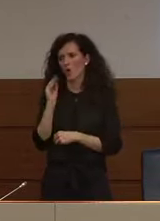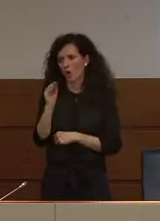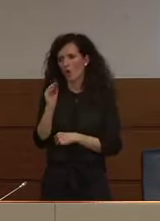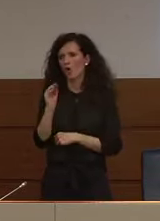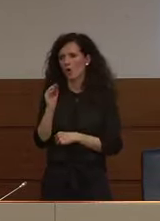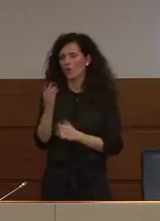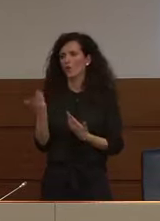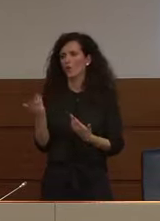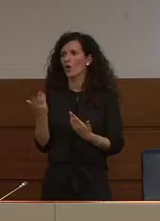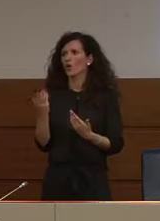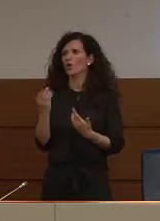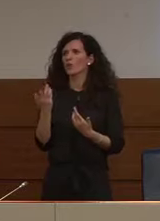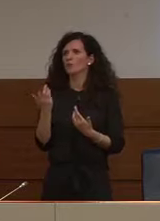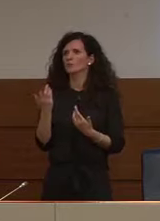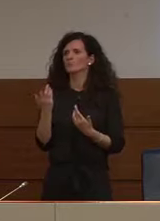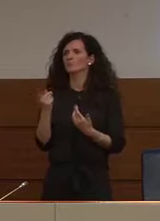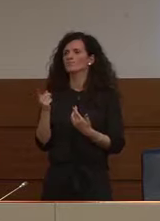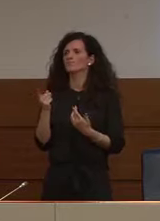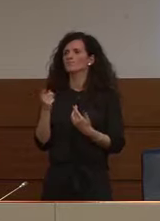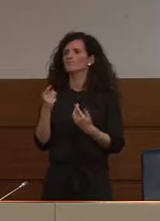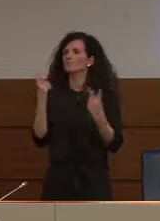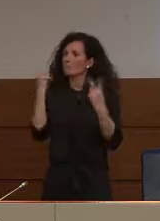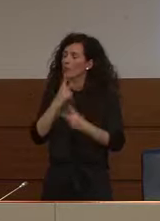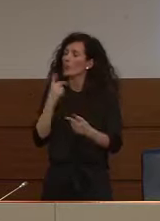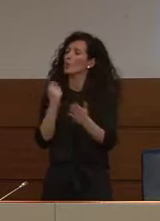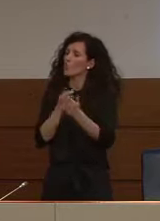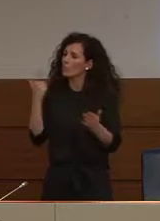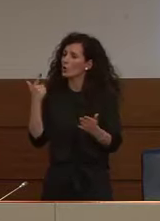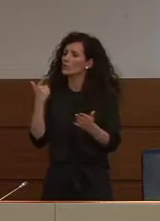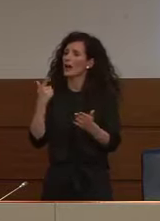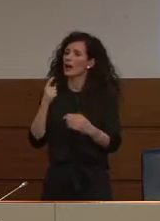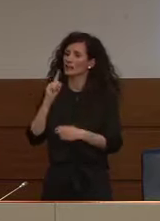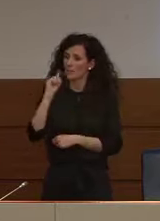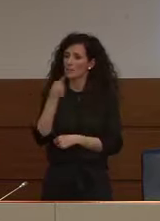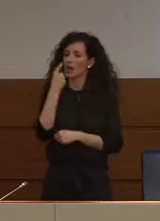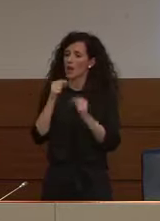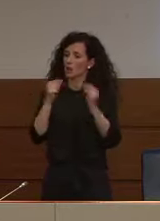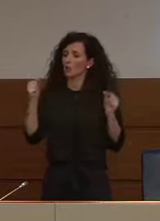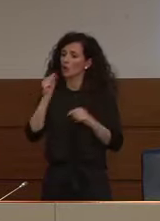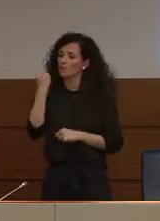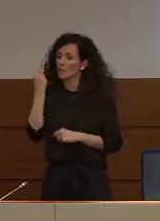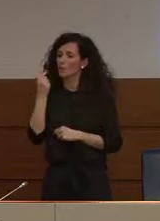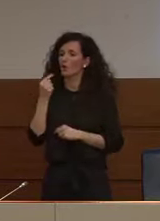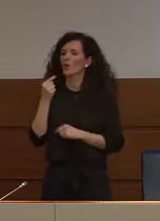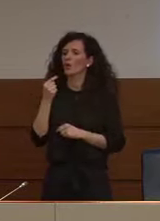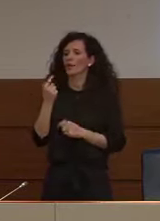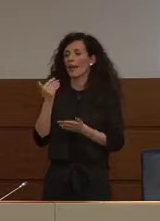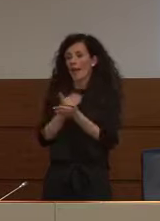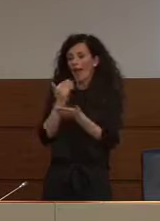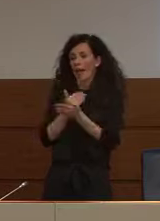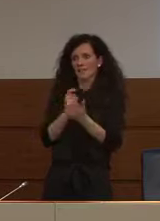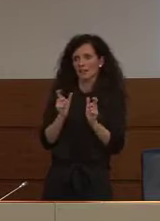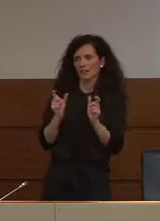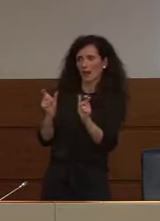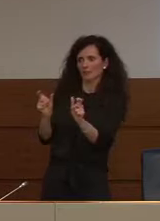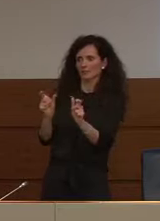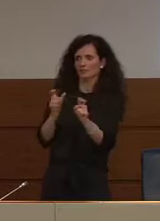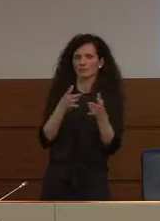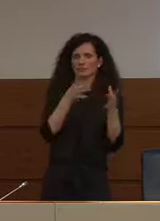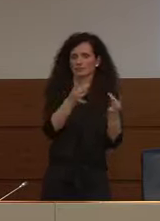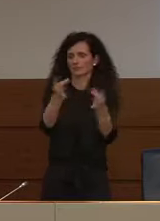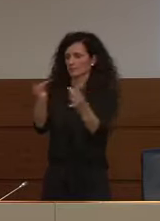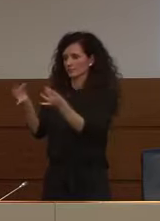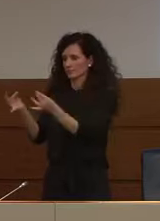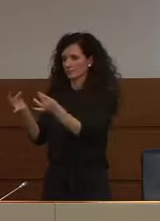ritiene importante a questo punto per arginare l'evoluzione appunto del virus anche i tamponi agli asintomatici